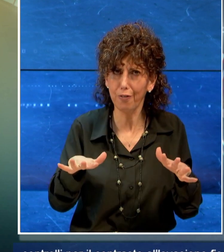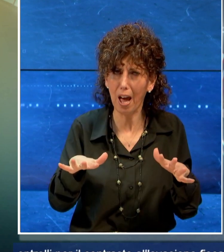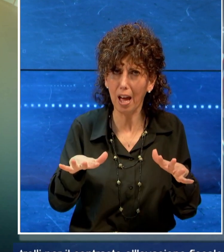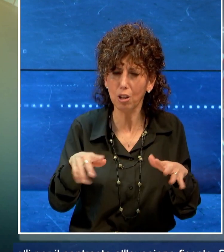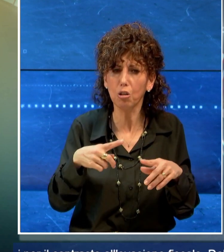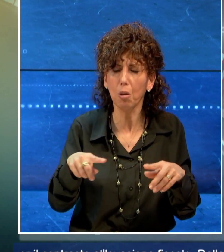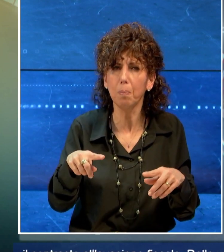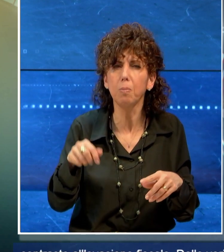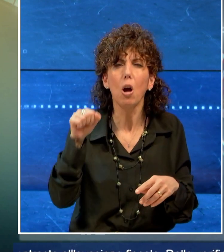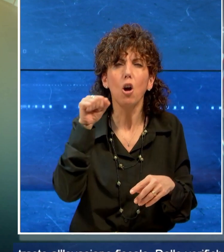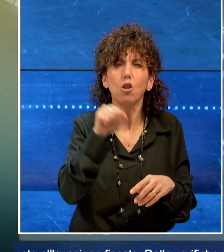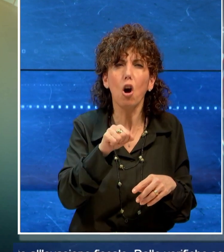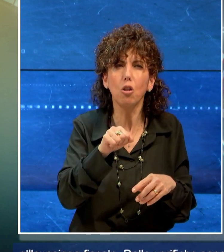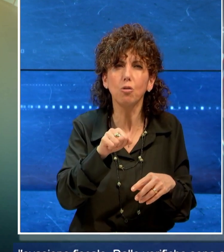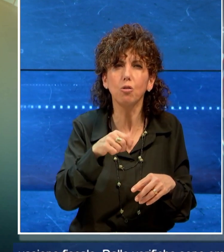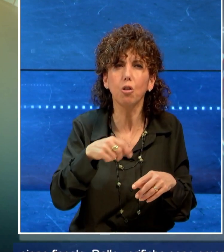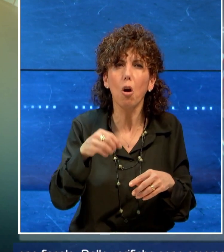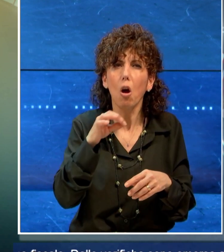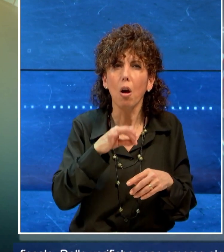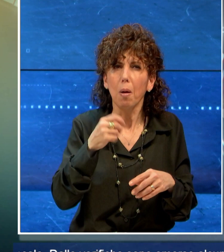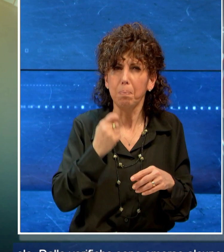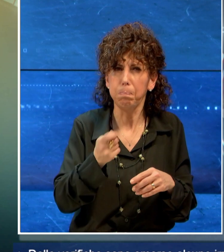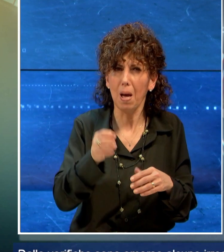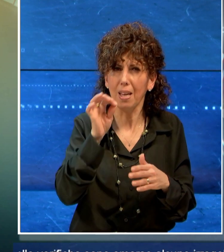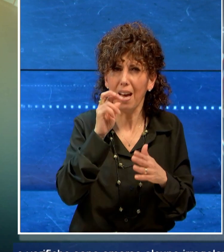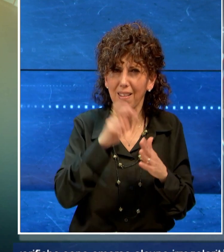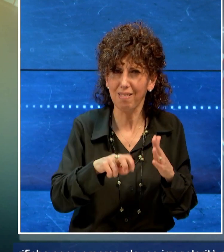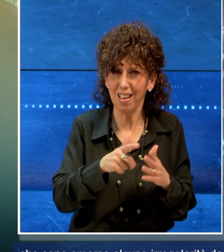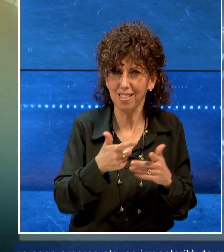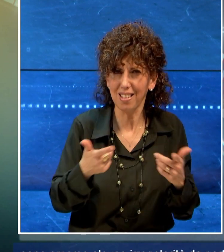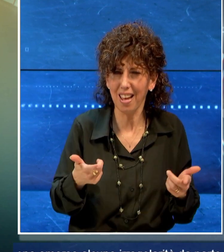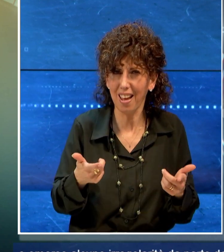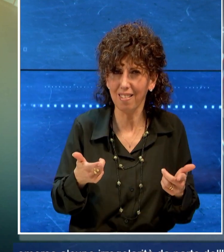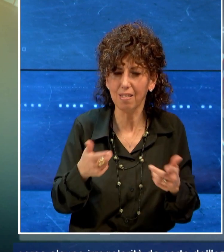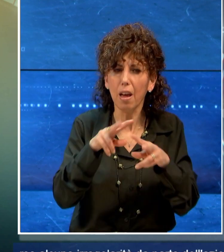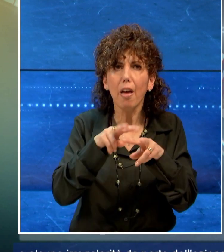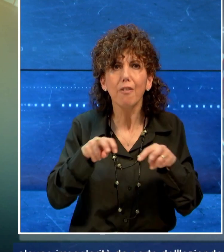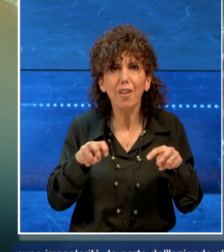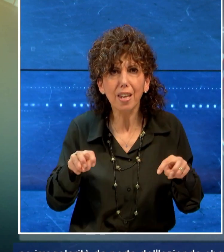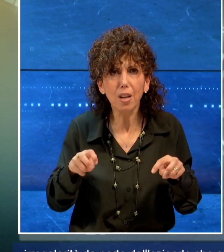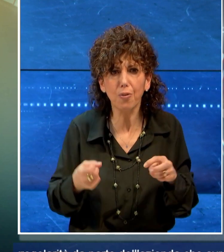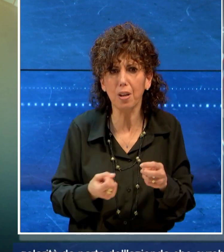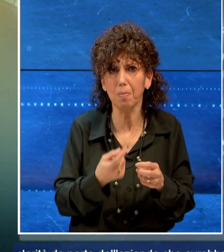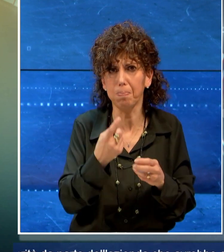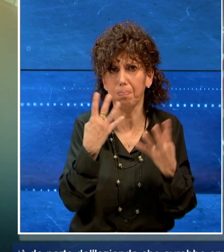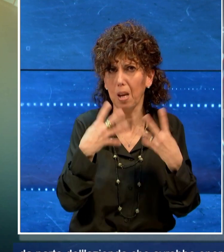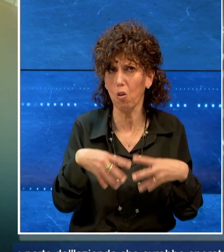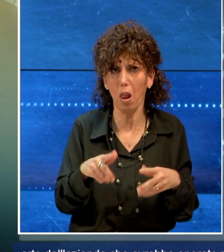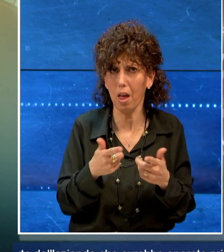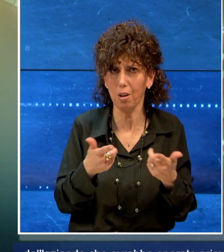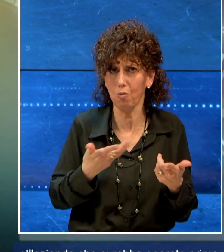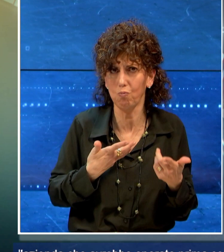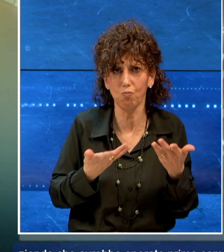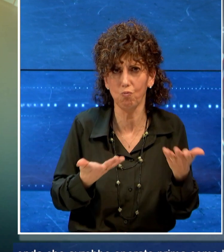il contrasto all'evasione fiscale dalle verifiche sono emerse alcune irregolarità